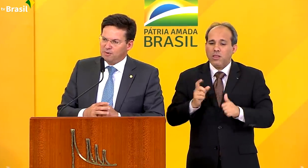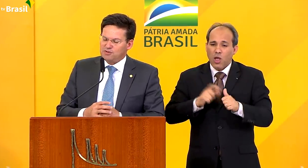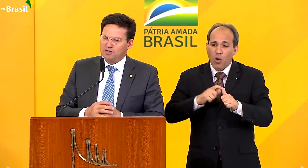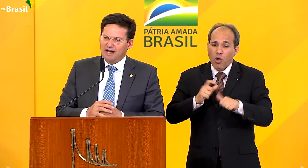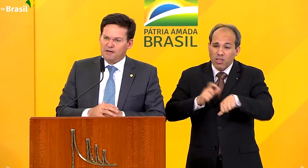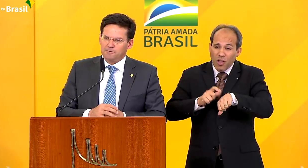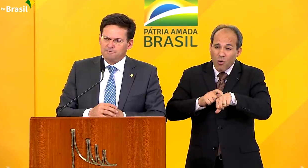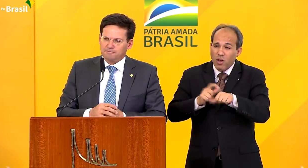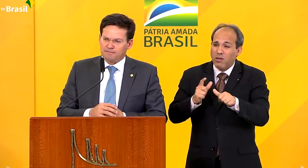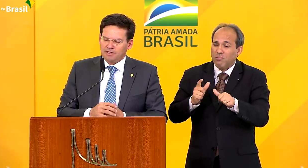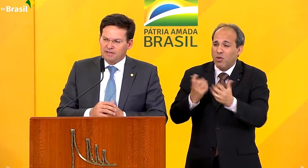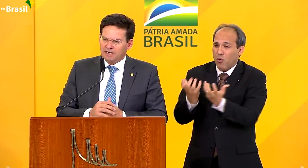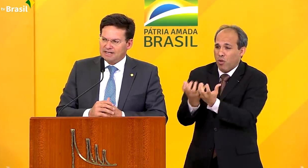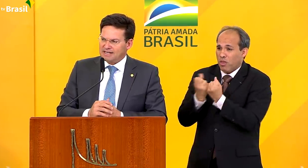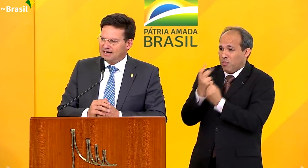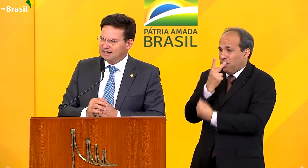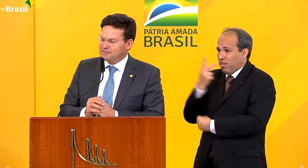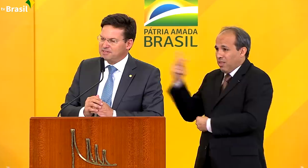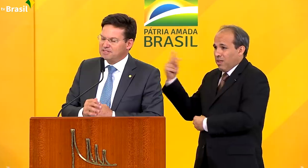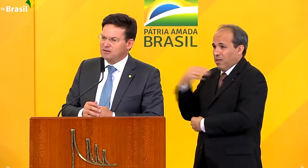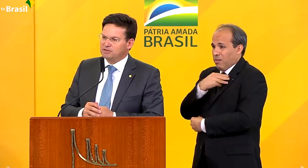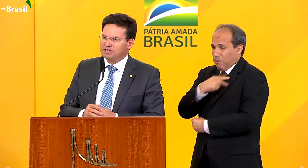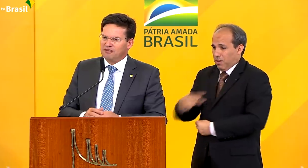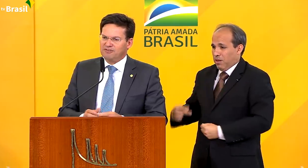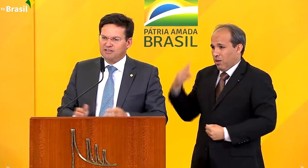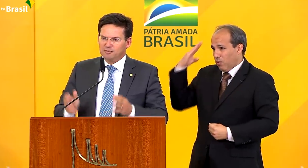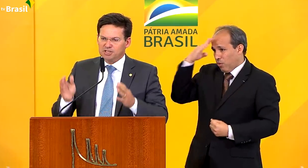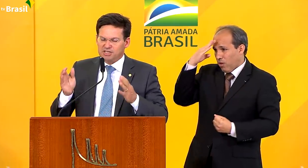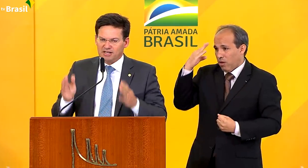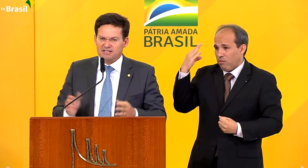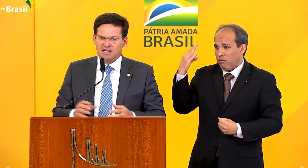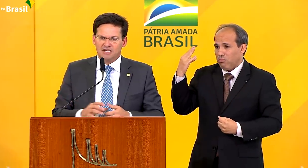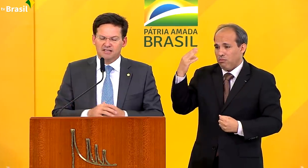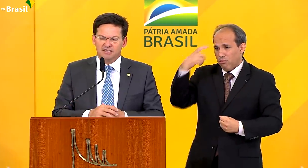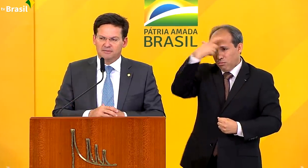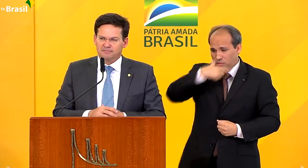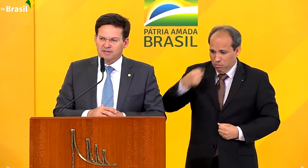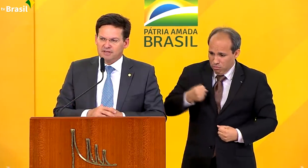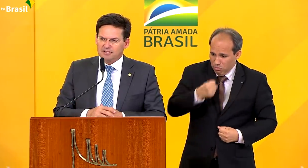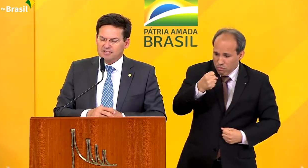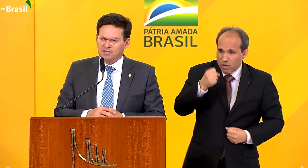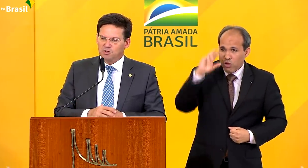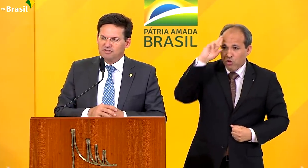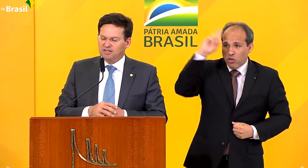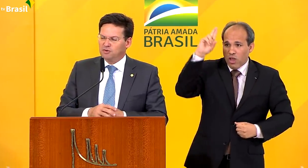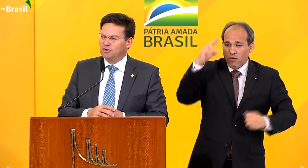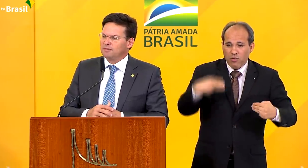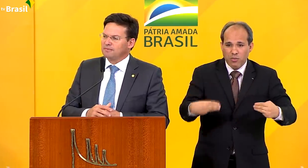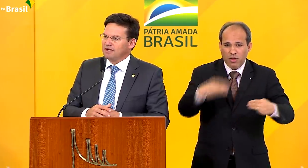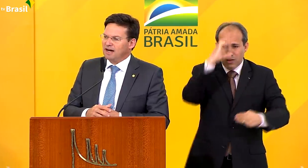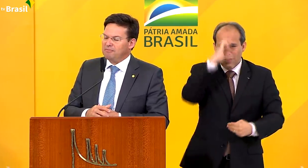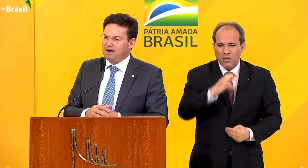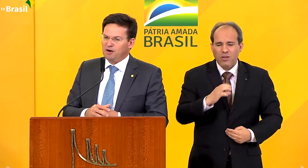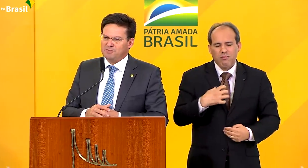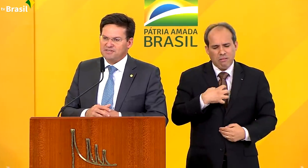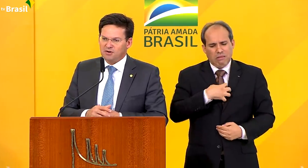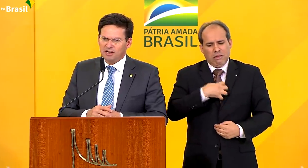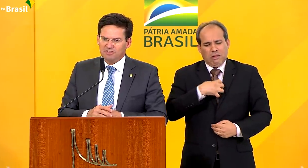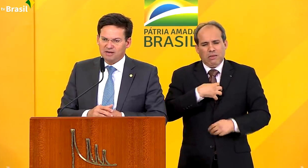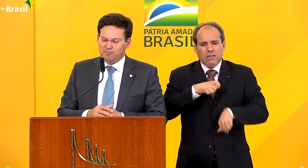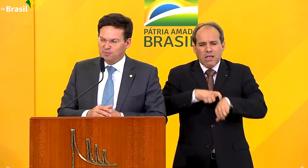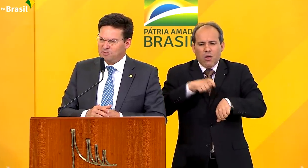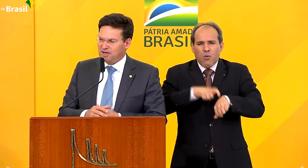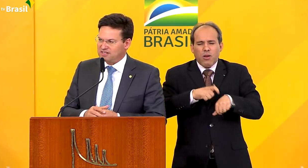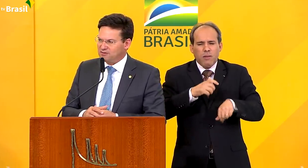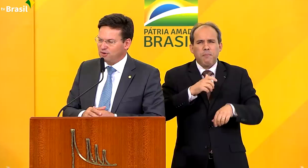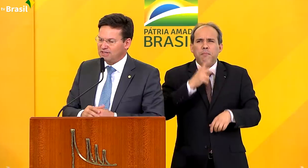presidente Bolsonaro essa grande missão de estar à frente do Ministério da Cidadania, sem dúvida nenhuma, a maior missão